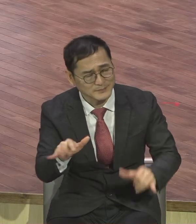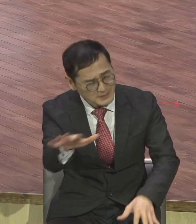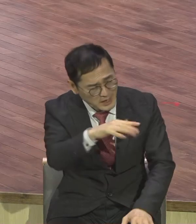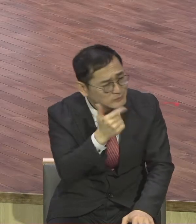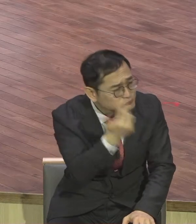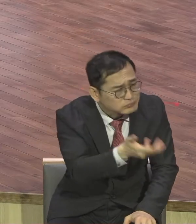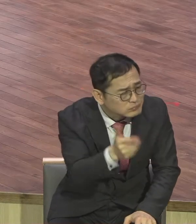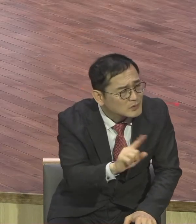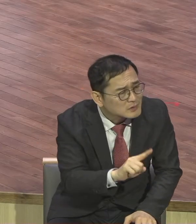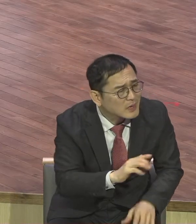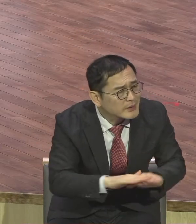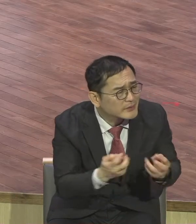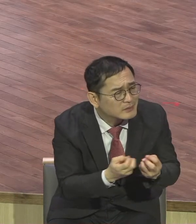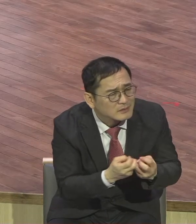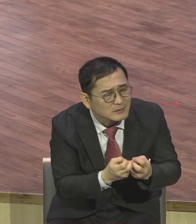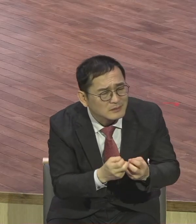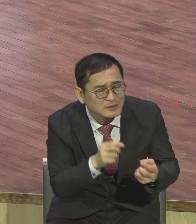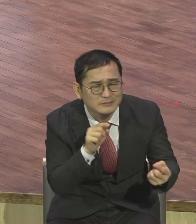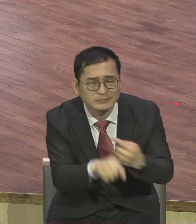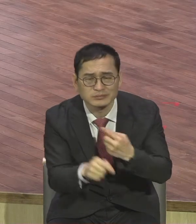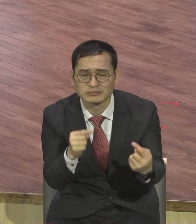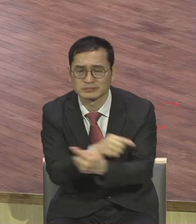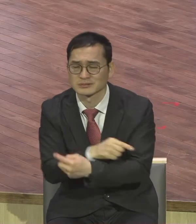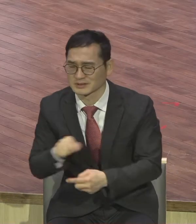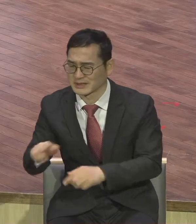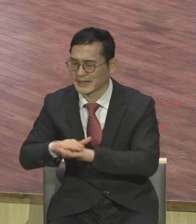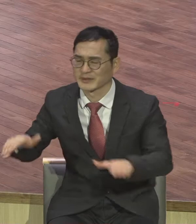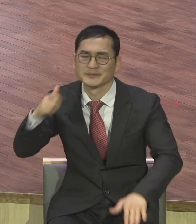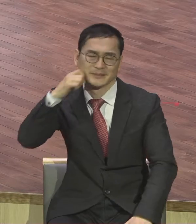지금 현장에 가면 이와 같은 사람들이 너무나 많아요